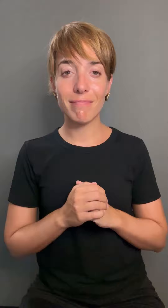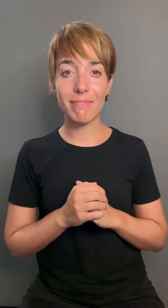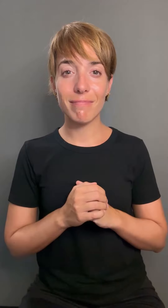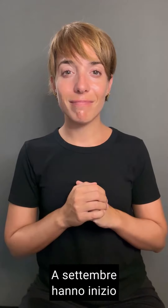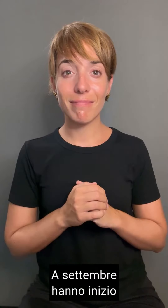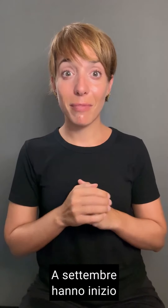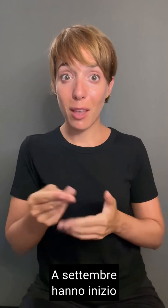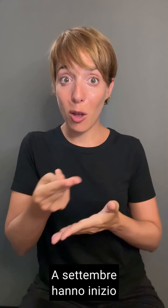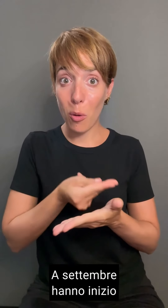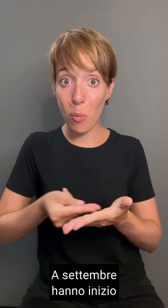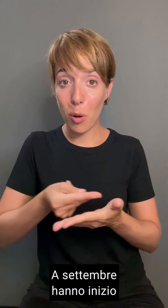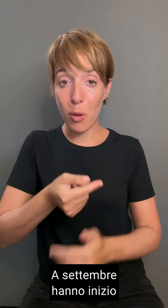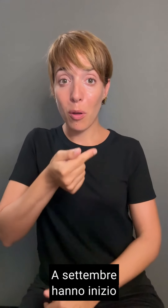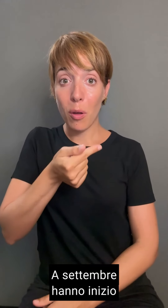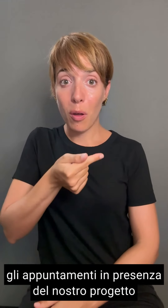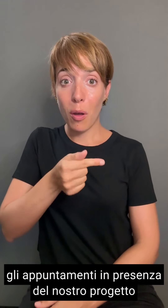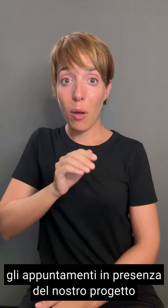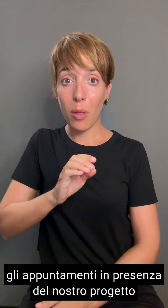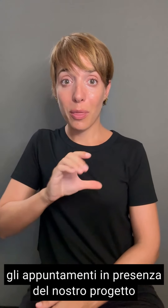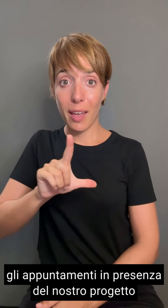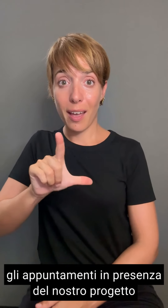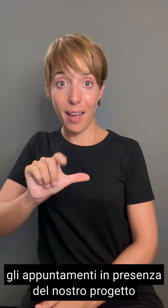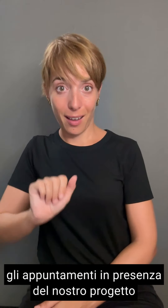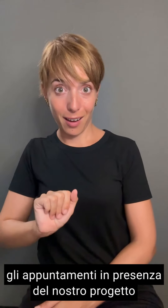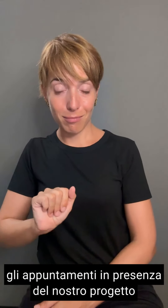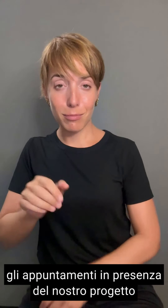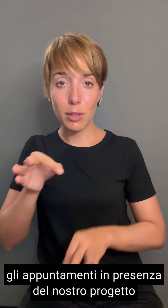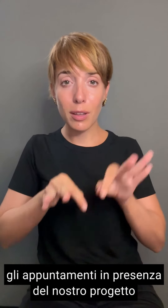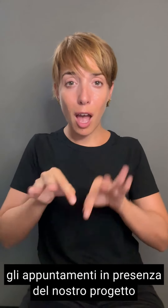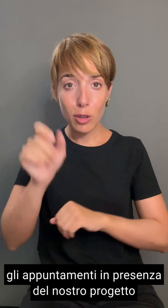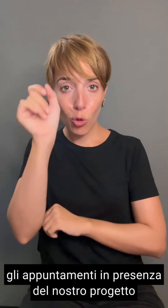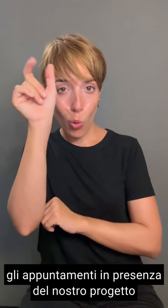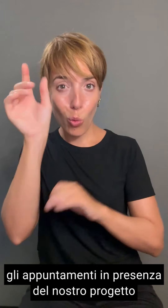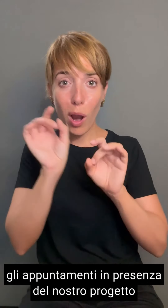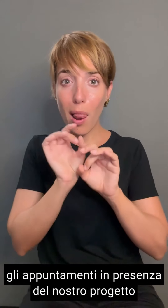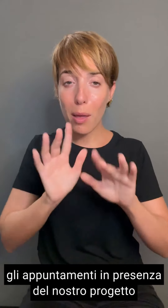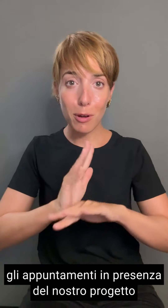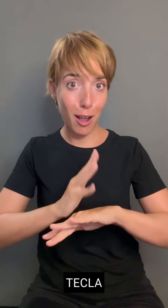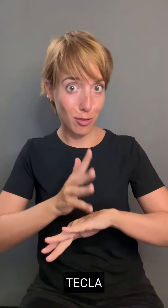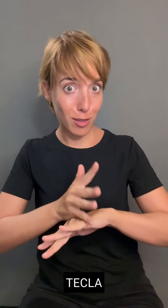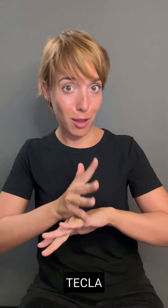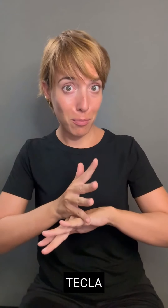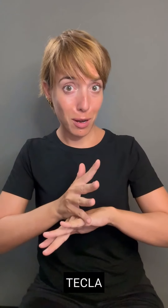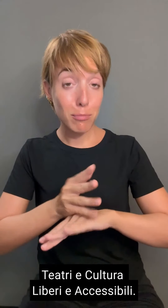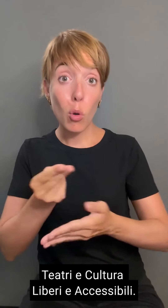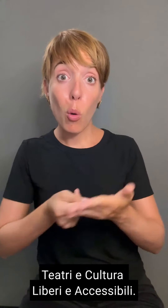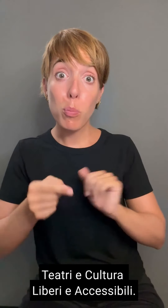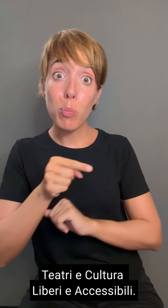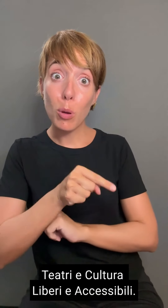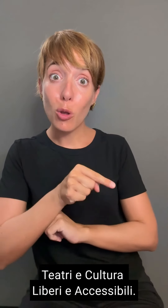A settembre hanno inizio gli appuntamenti in presenza del nostro progetto TECLA Teatri e cultura